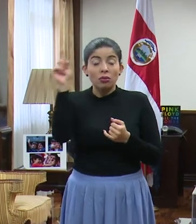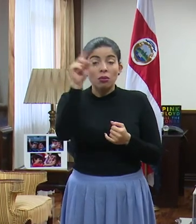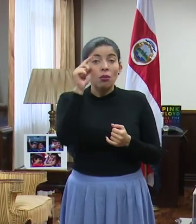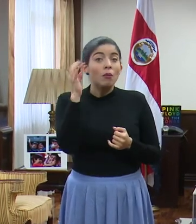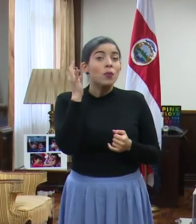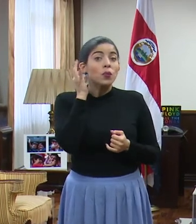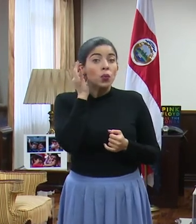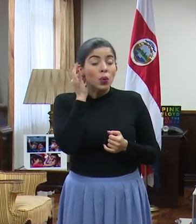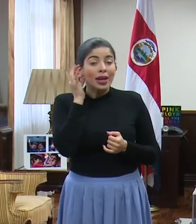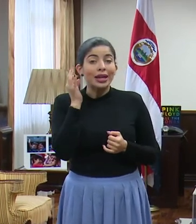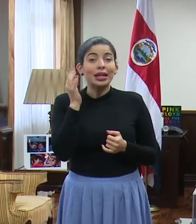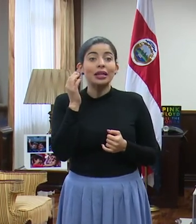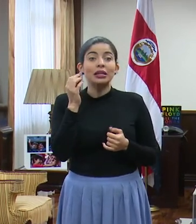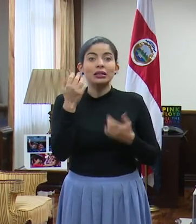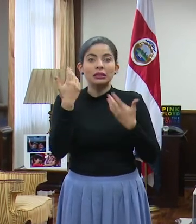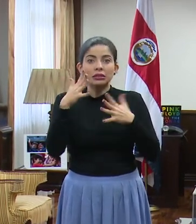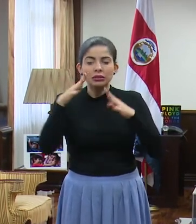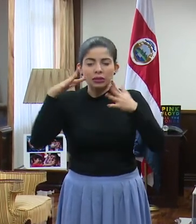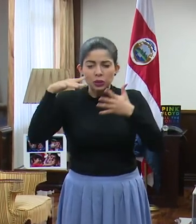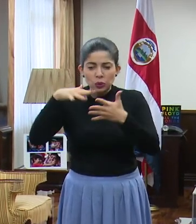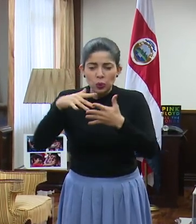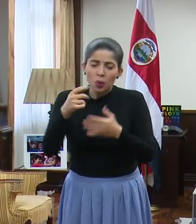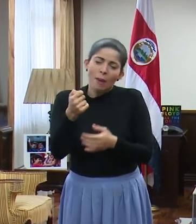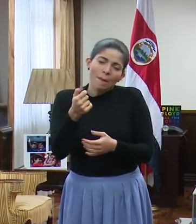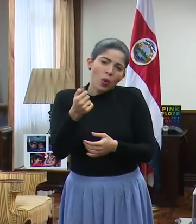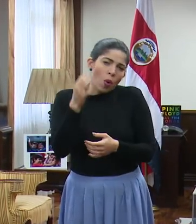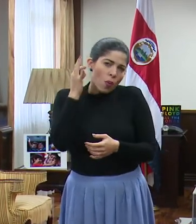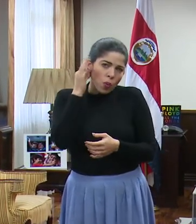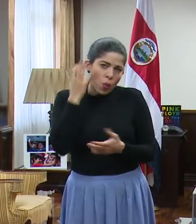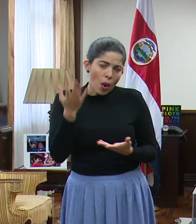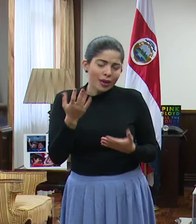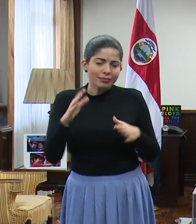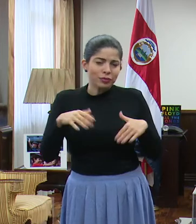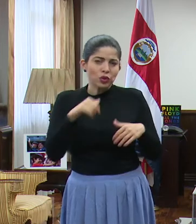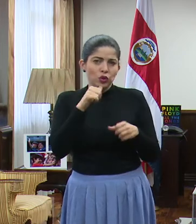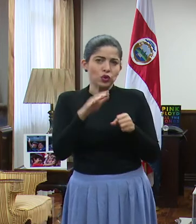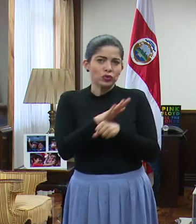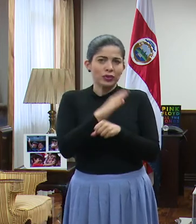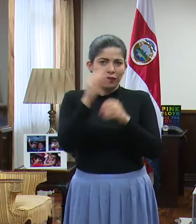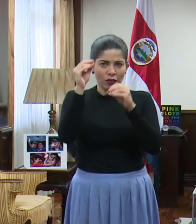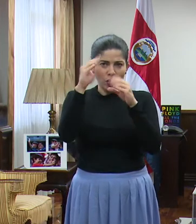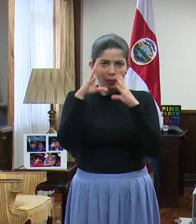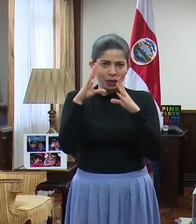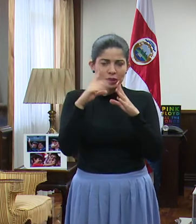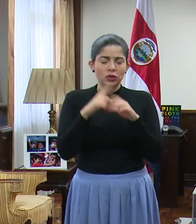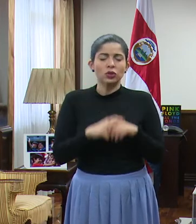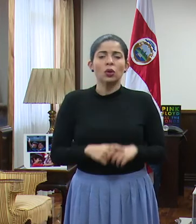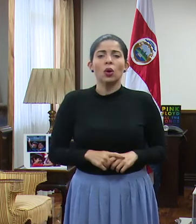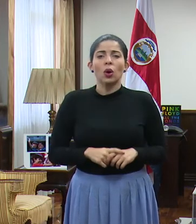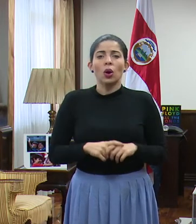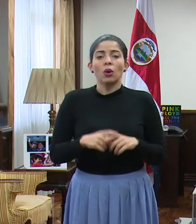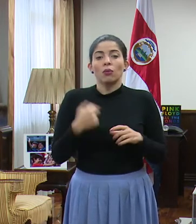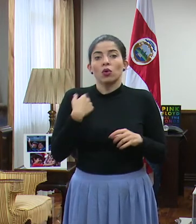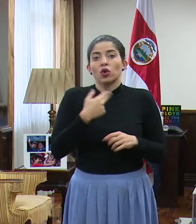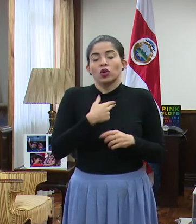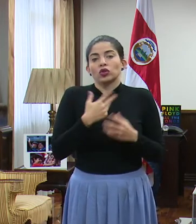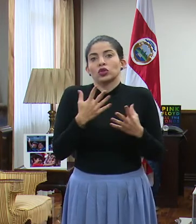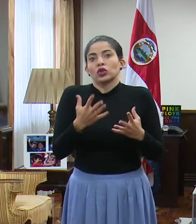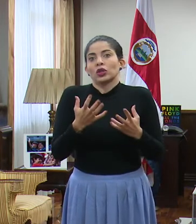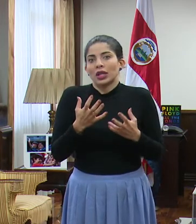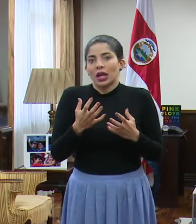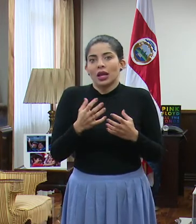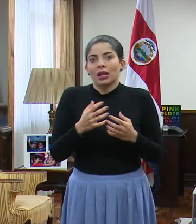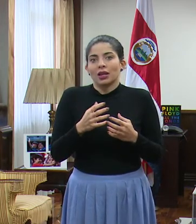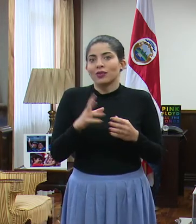estudiadas es muy poca. Todavía no tenemos suficiente información. Es nuestro deseo que no